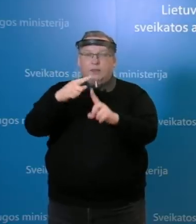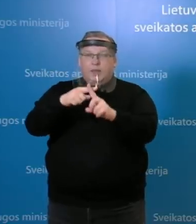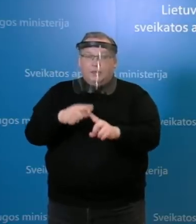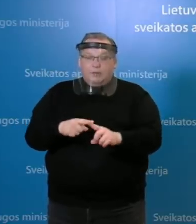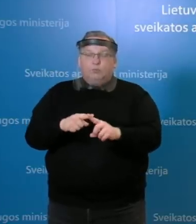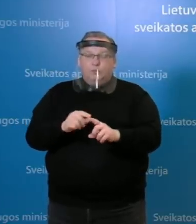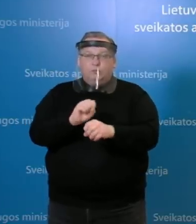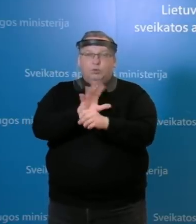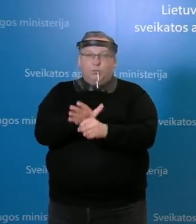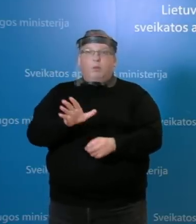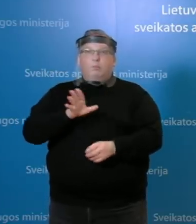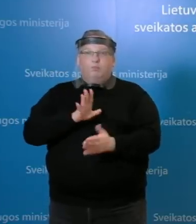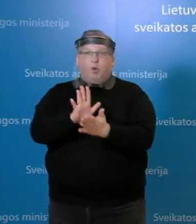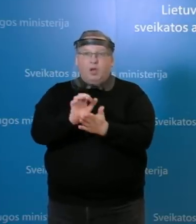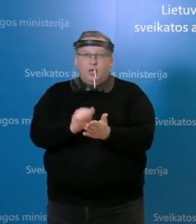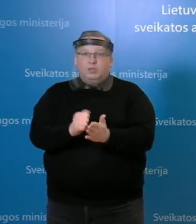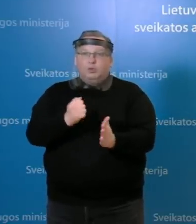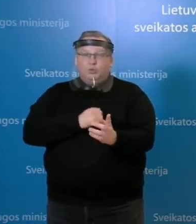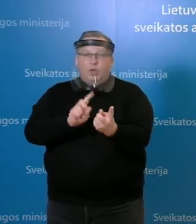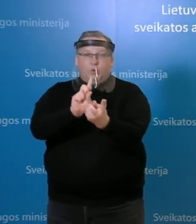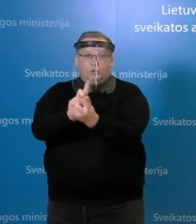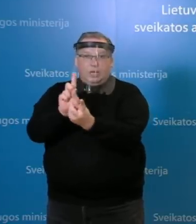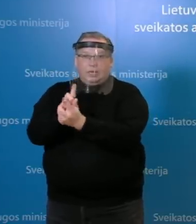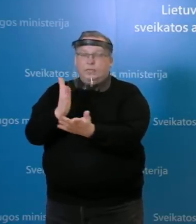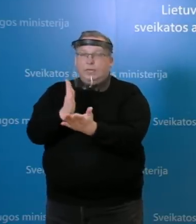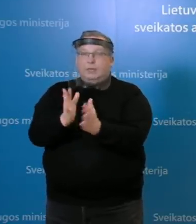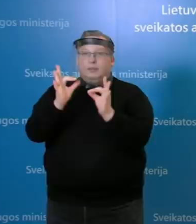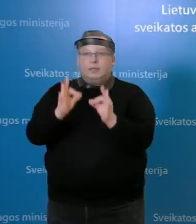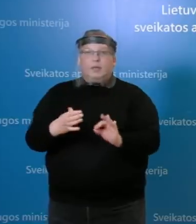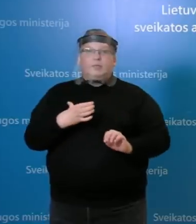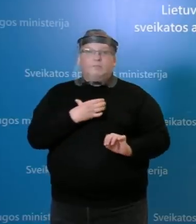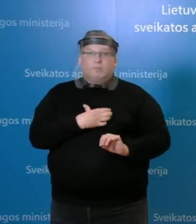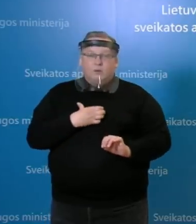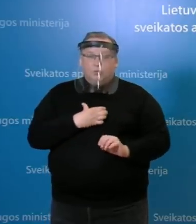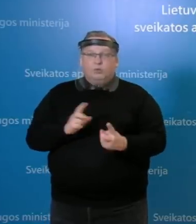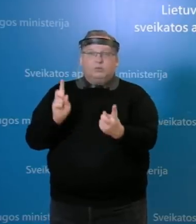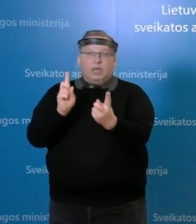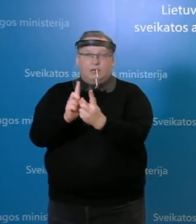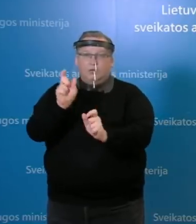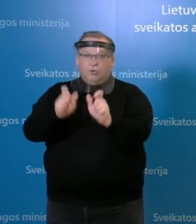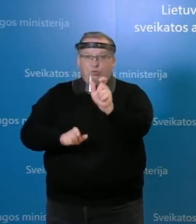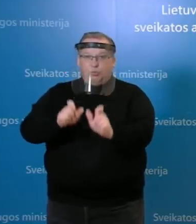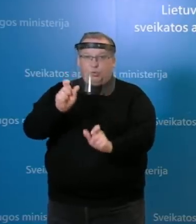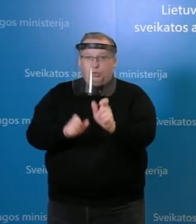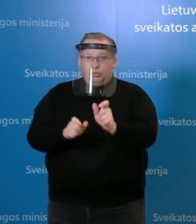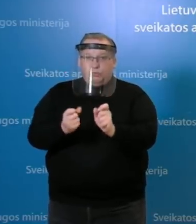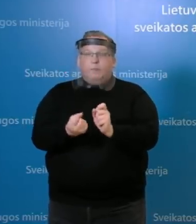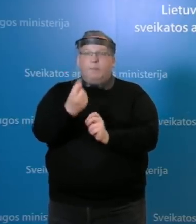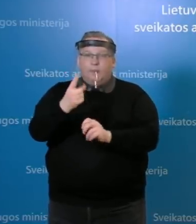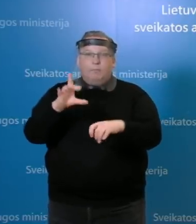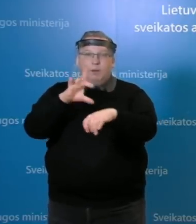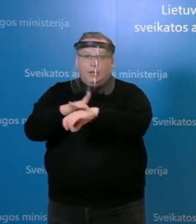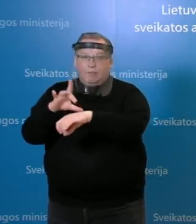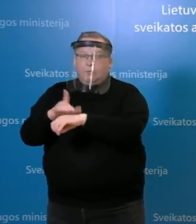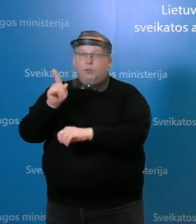buvo tų, kurie turėjo sąlytą. Dėl to yra tikrai labai reikšmingas ir svarbu sąlytą, turėjusiu asmenų išaiškinimas ir jų